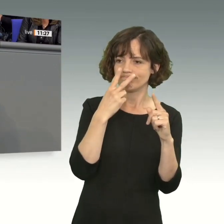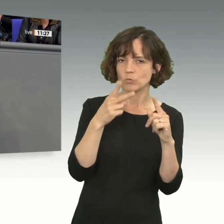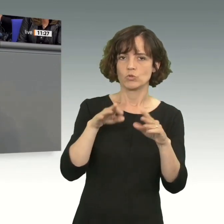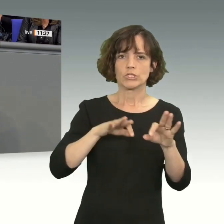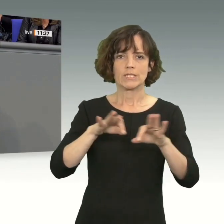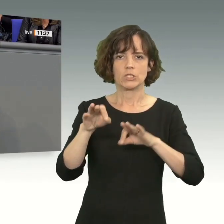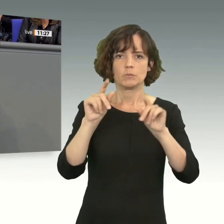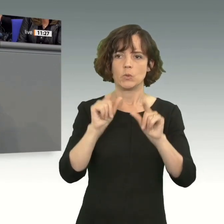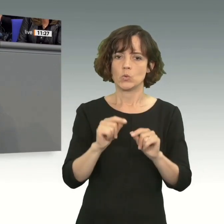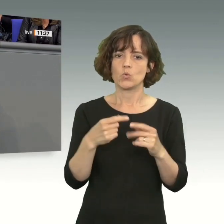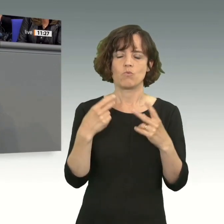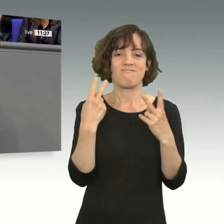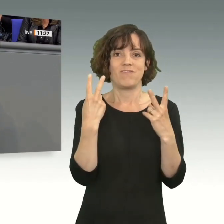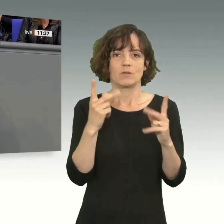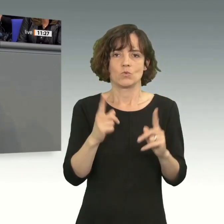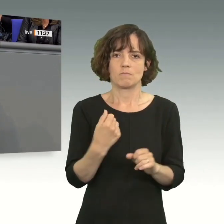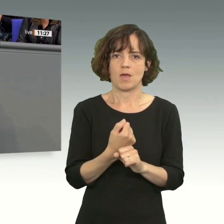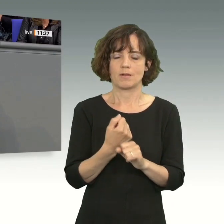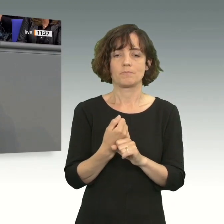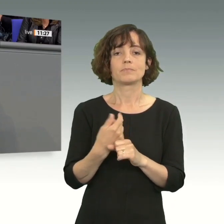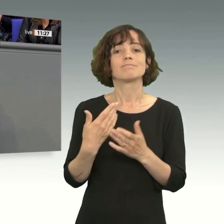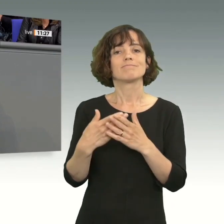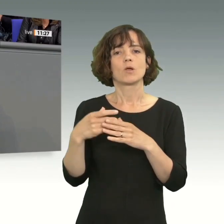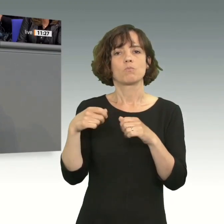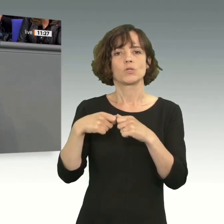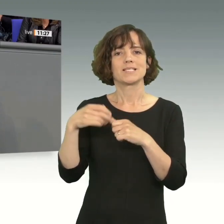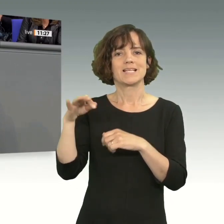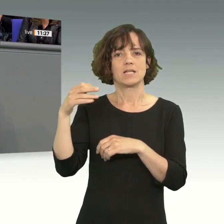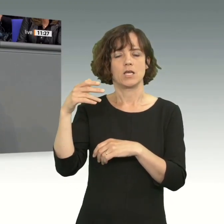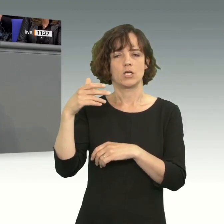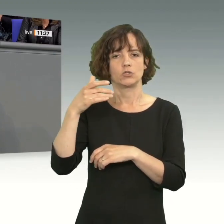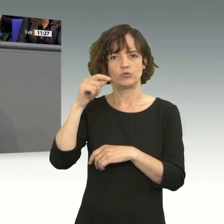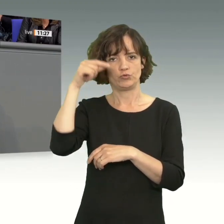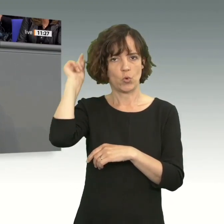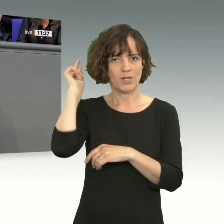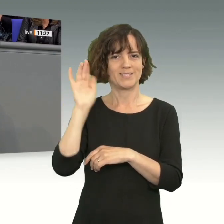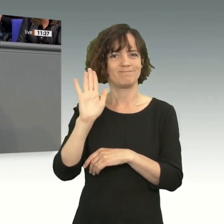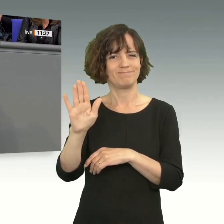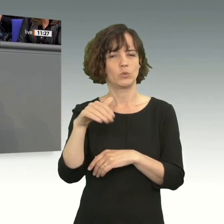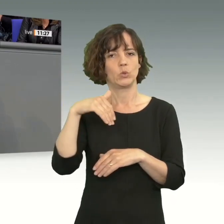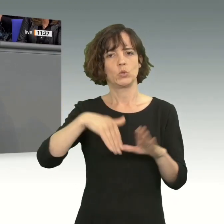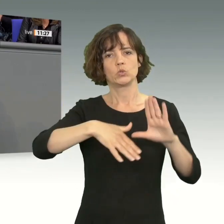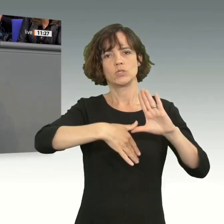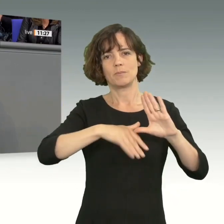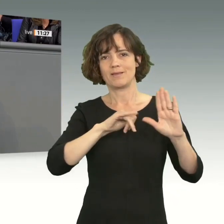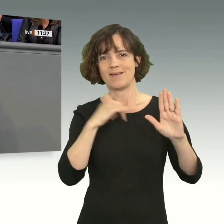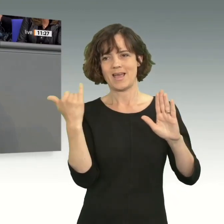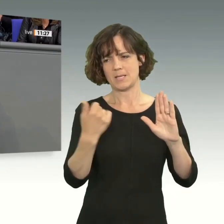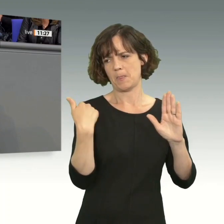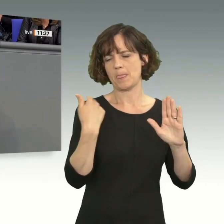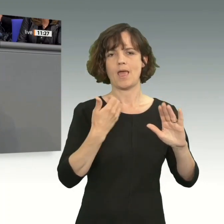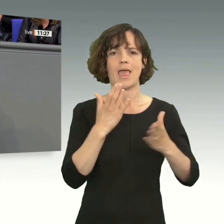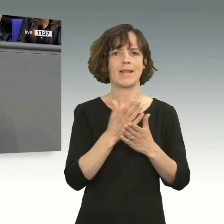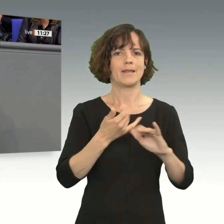Bedeutung schon längst überfällig. So hat auch Bundeskanzler Scholz auf seiner Südamerika-Reise Ende Januar die Wichtigkeit eines